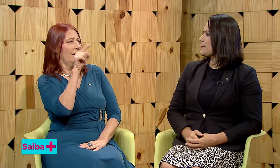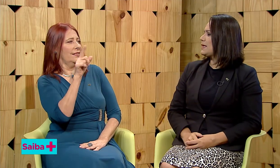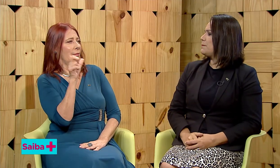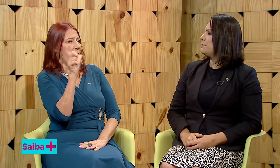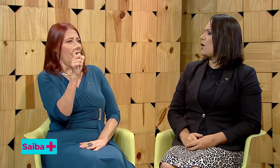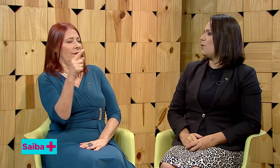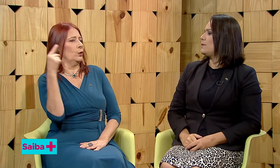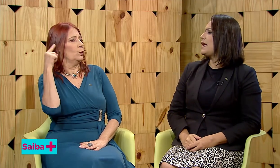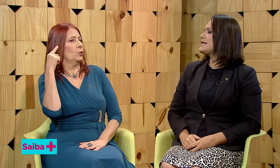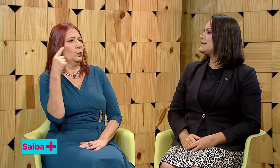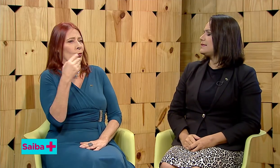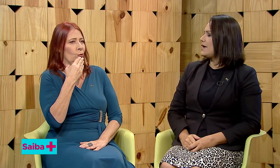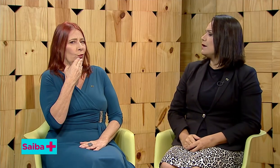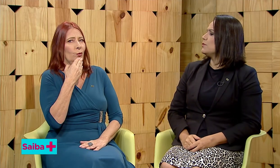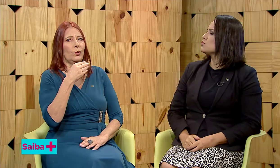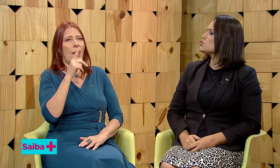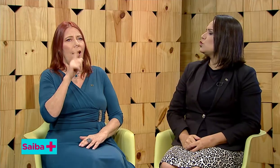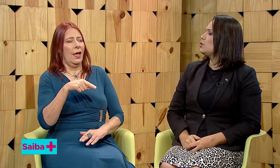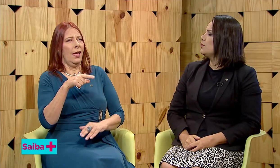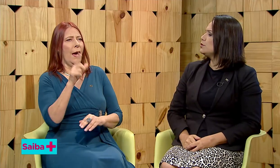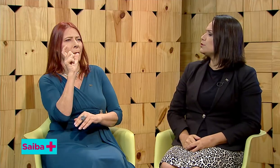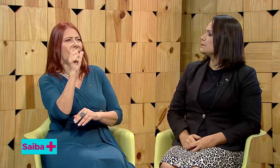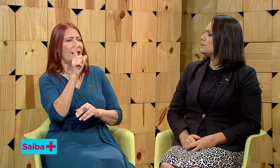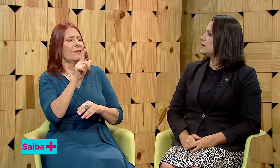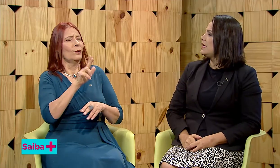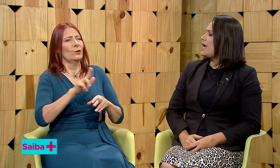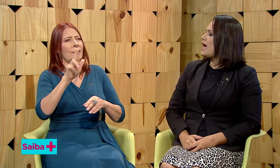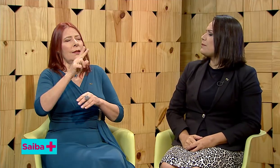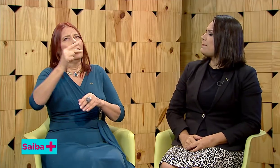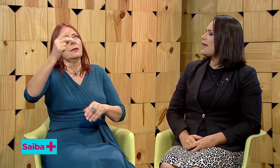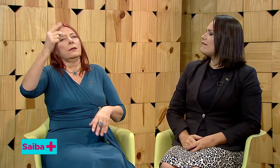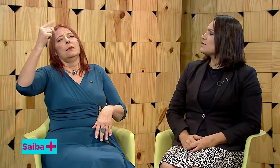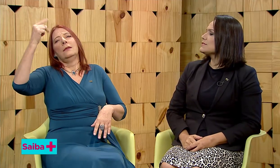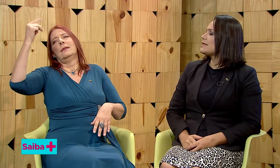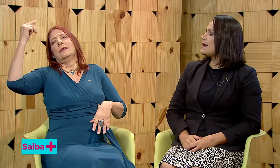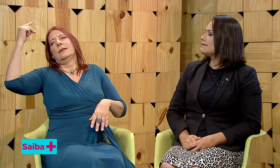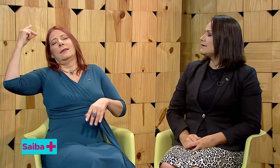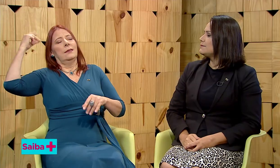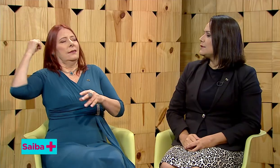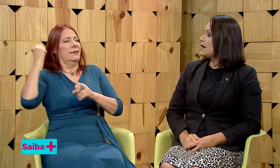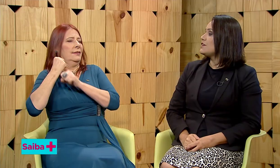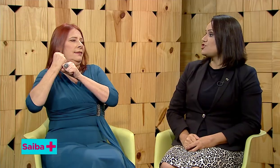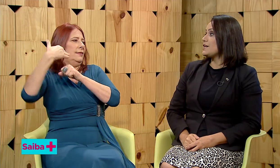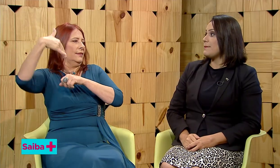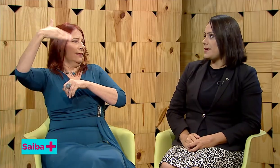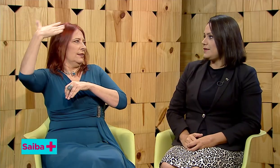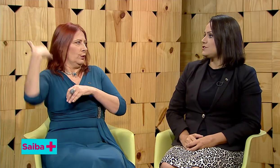Bom, esse termo surdo-mudo é uma palavra usada antigamente,